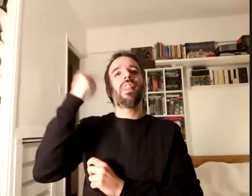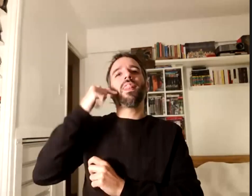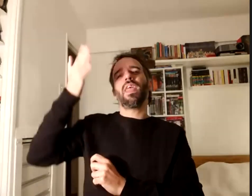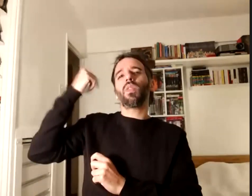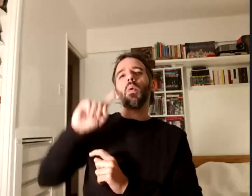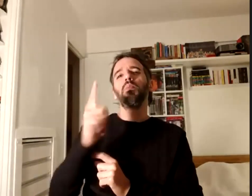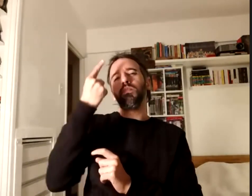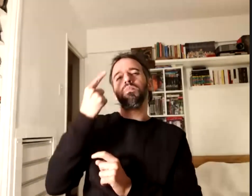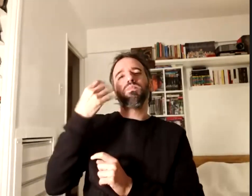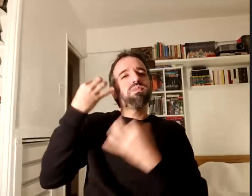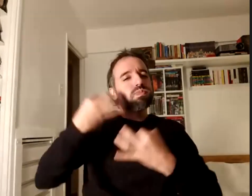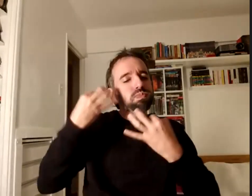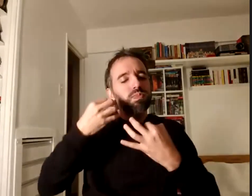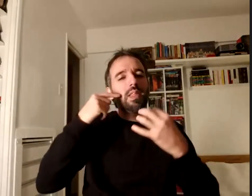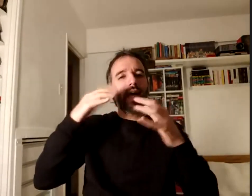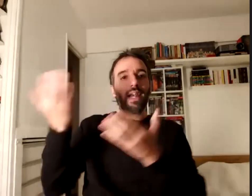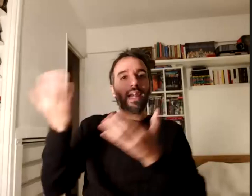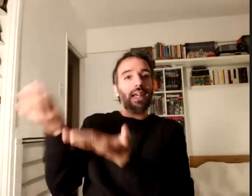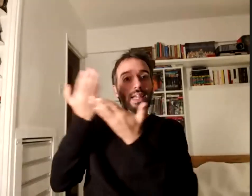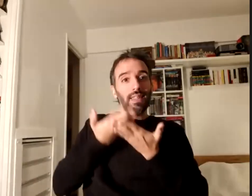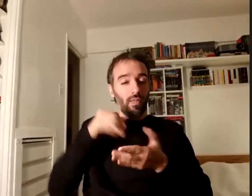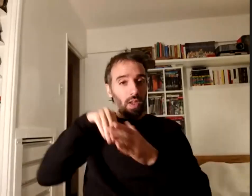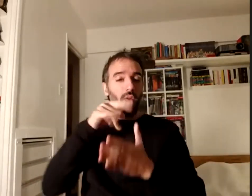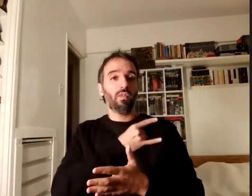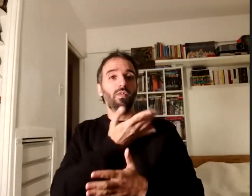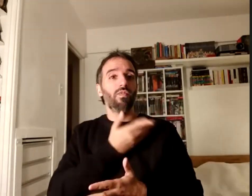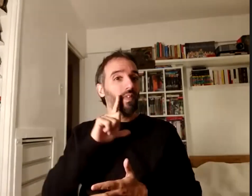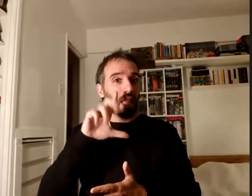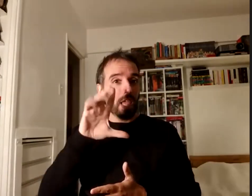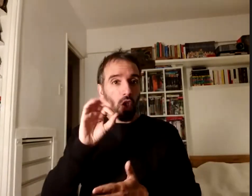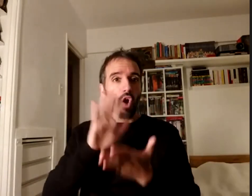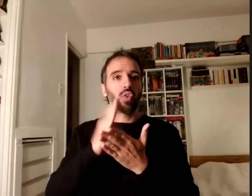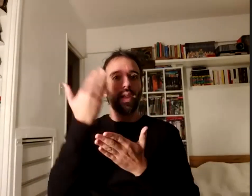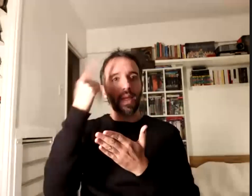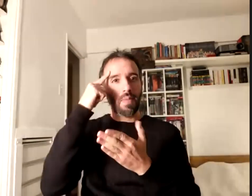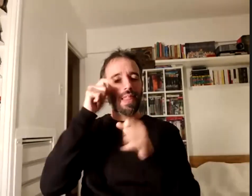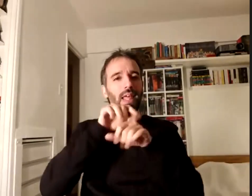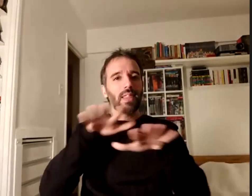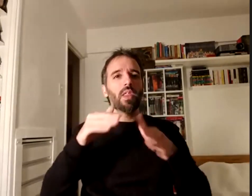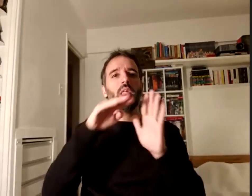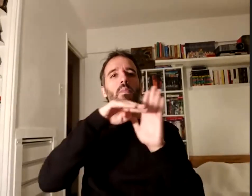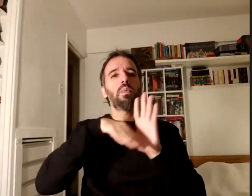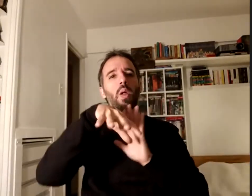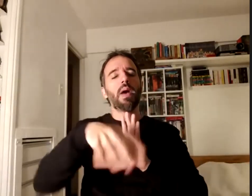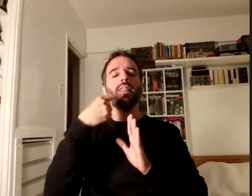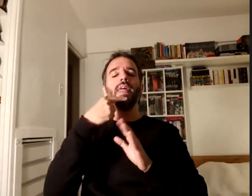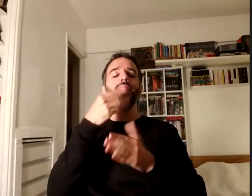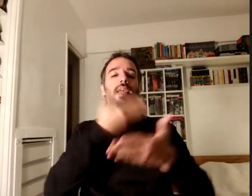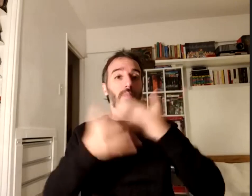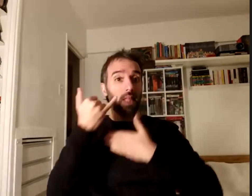de recibirlo en filo en el marco del seminario de extensión del programa de discapacidad y accesibilidad yo no